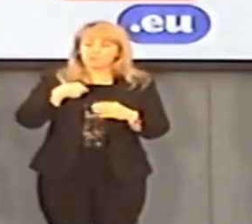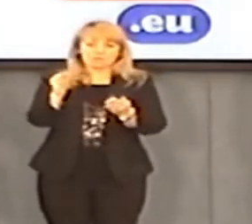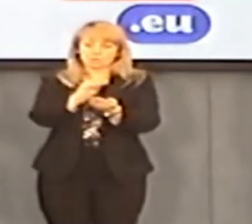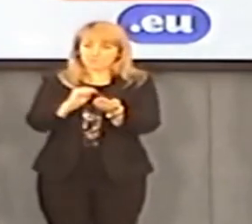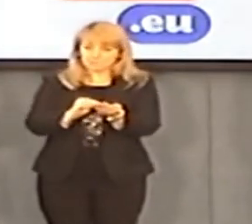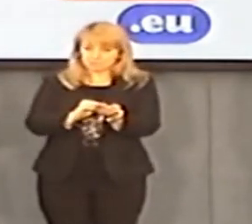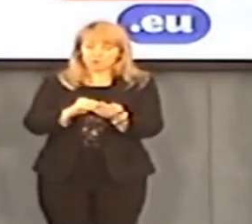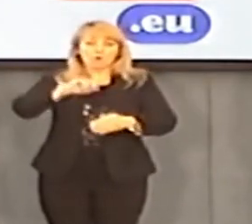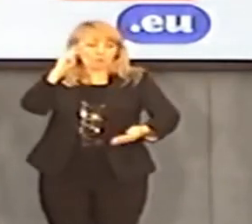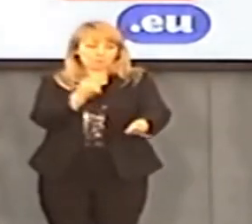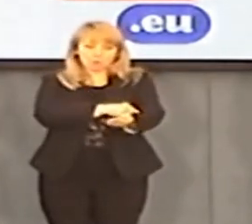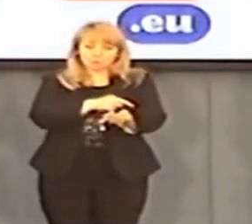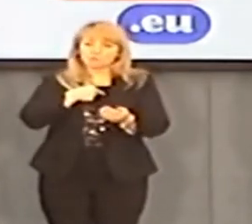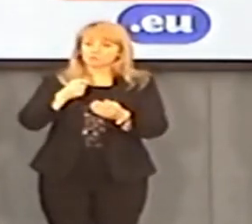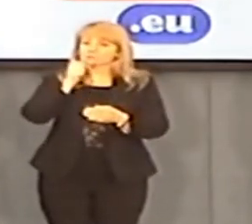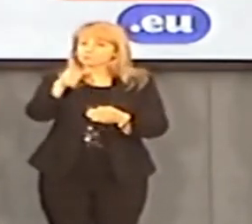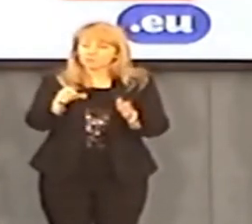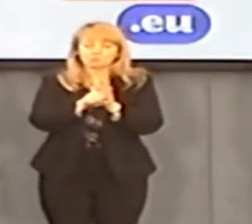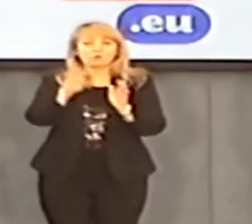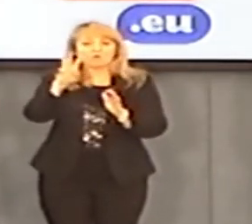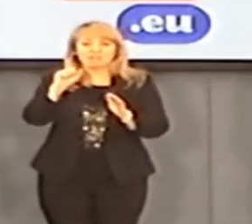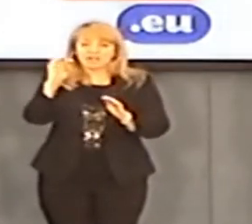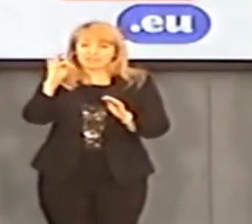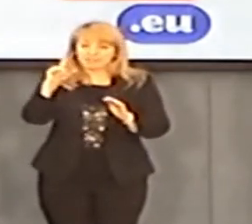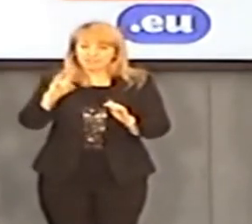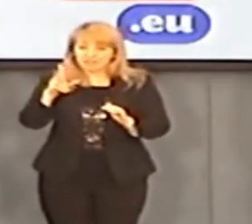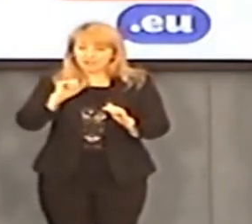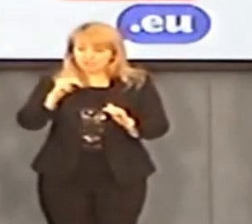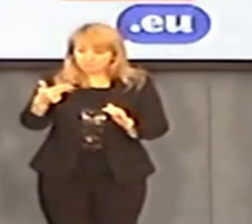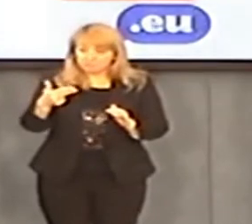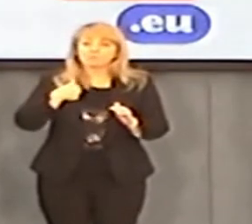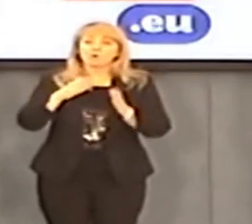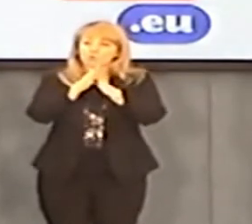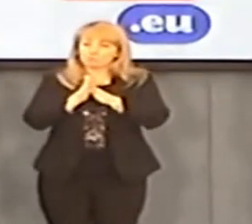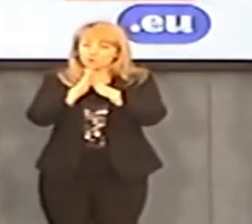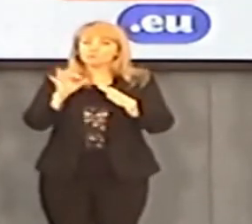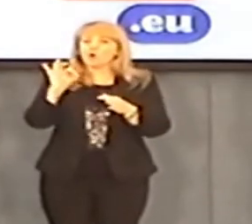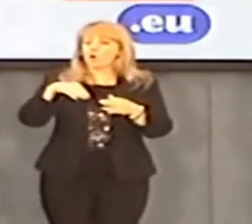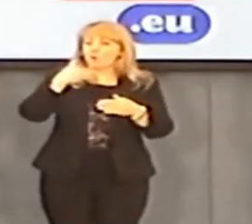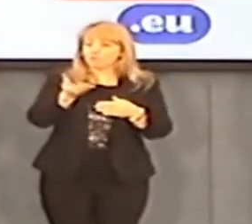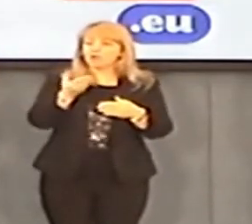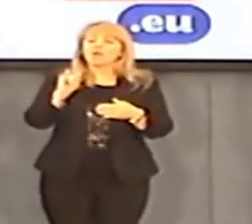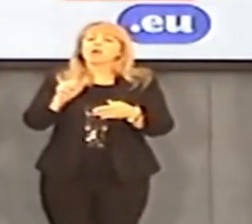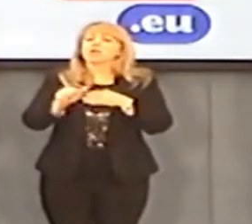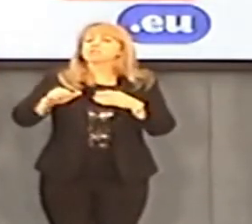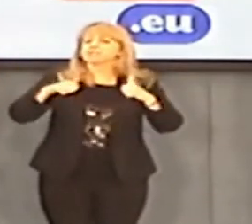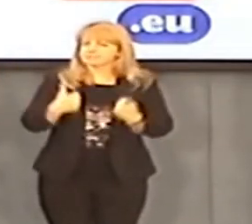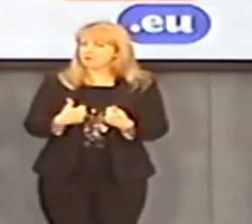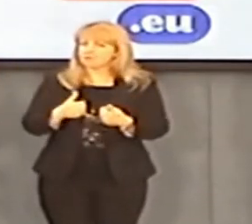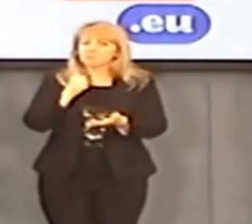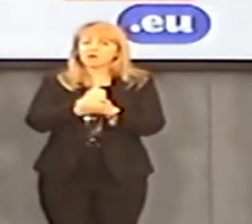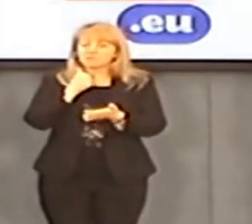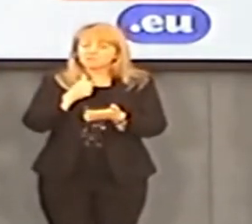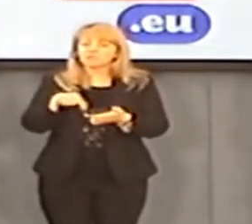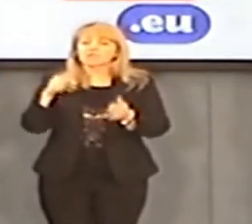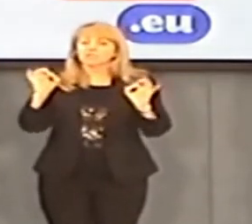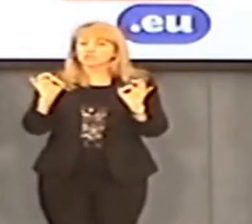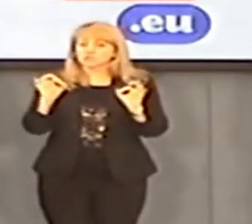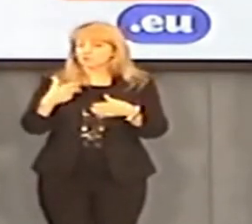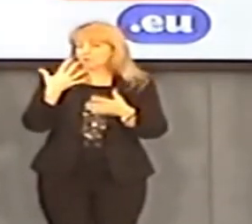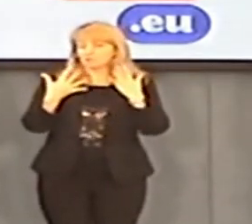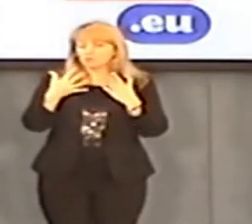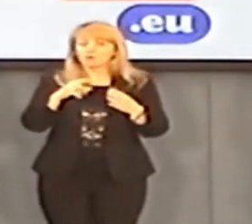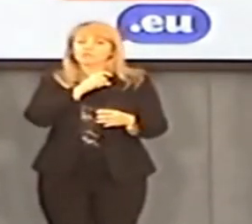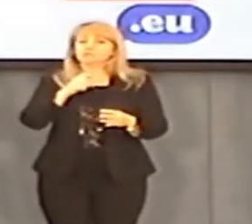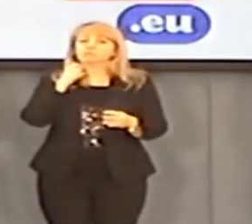zwróciła się do Watykanu z prośbą właściwie o podanie statusu